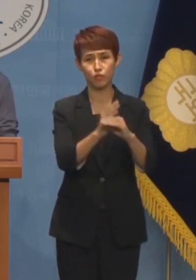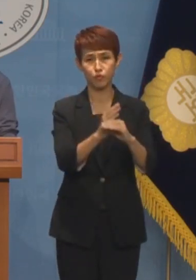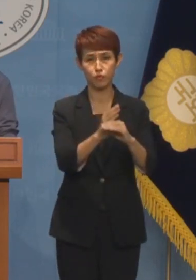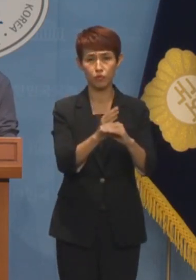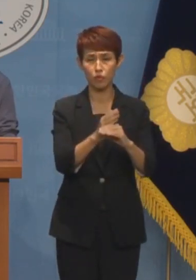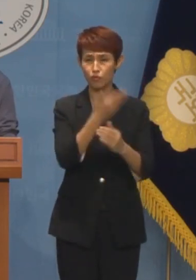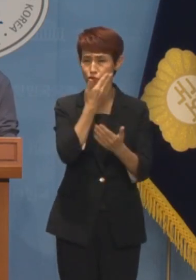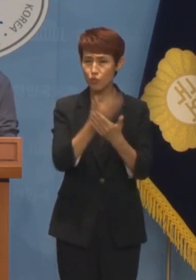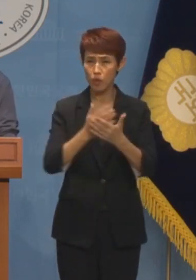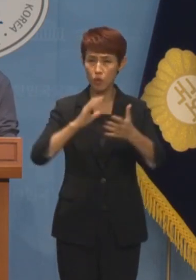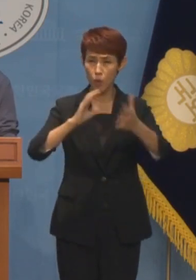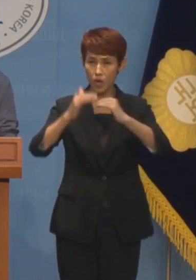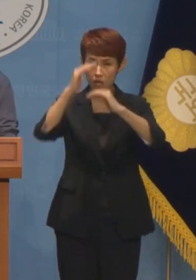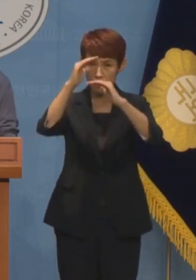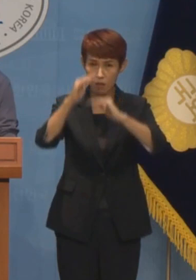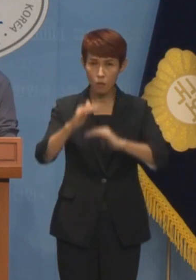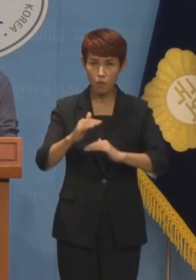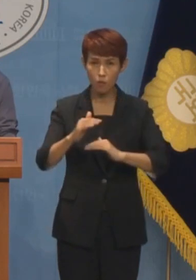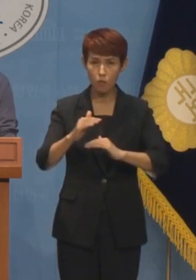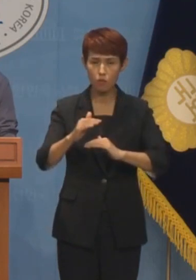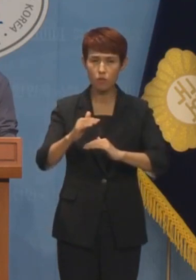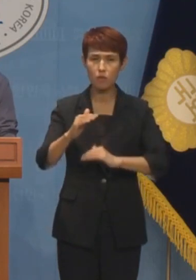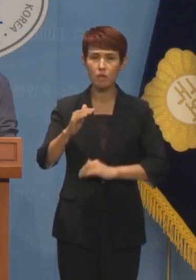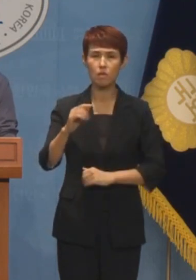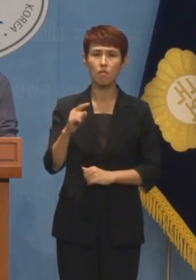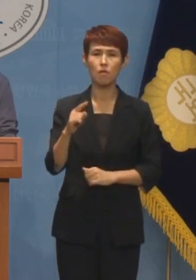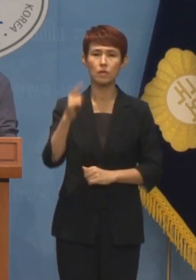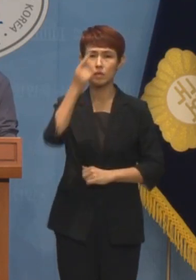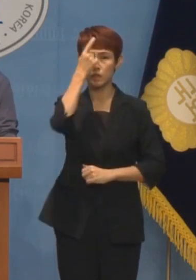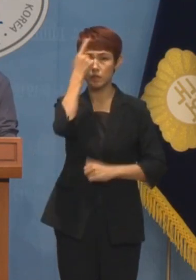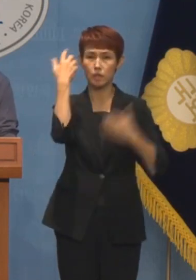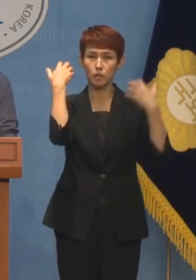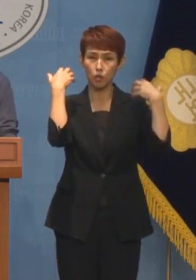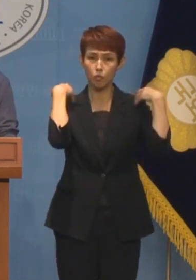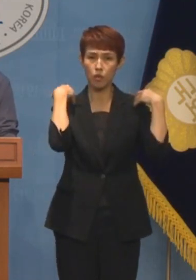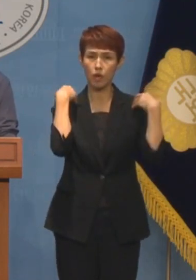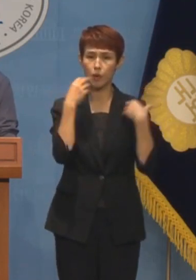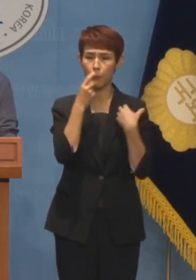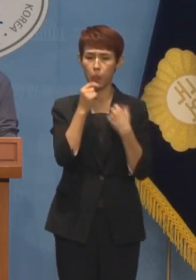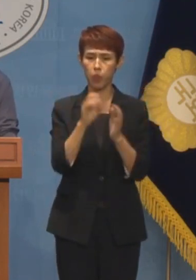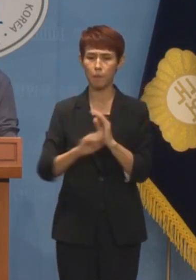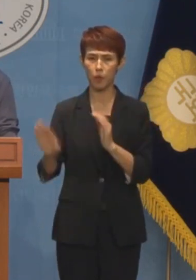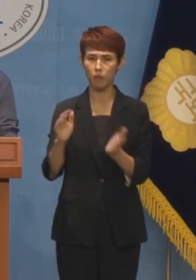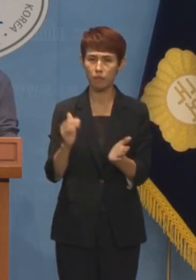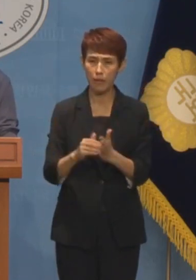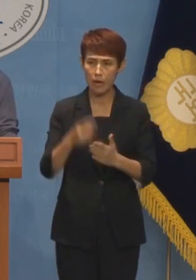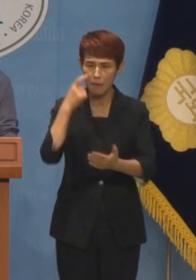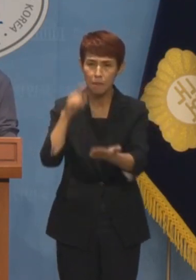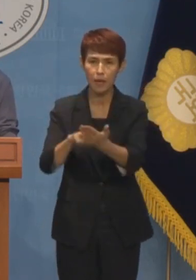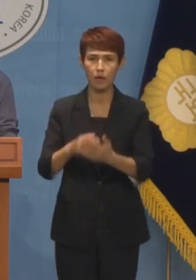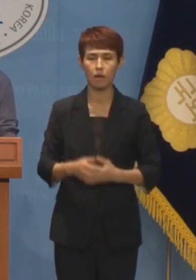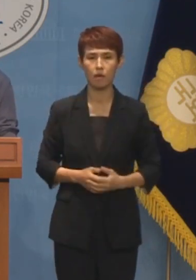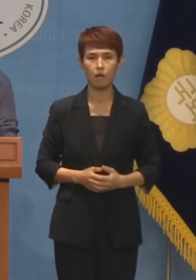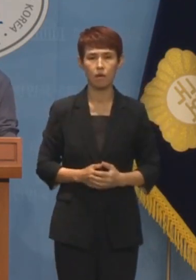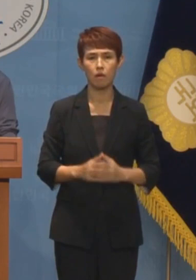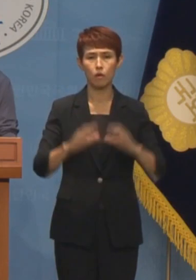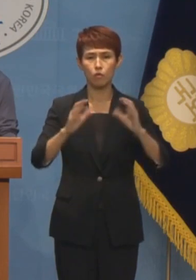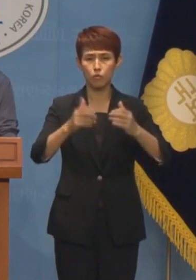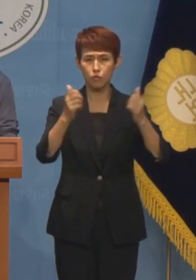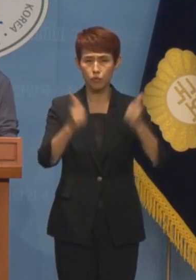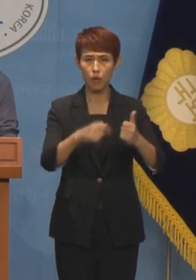대한 회의록을 정부가 고의로 폐기했다는 사실이 확인된 것입니다. 엊그제 국회 교육위와